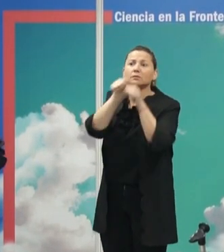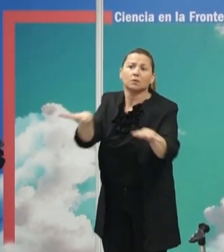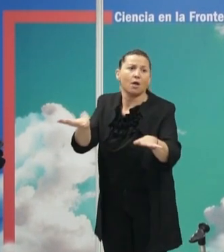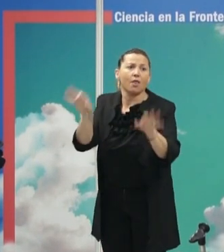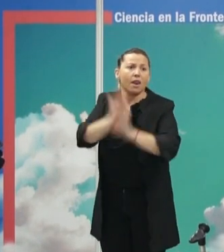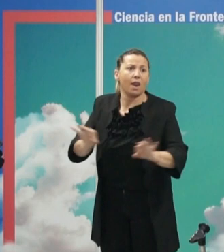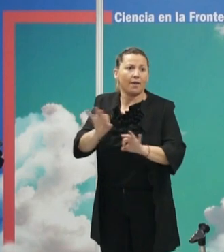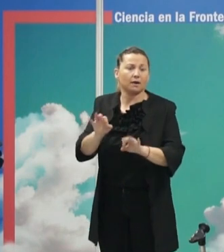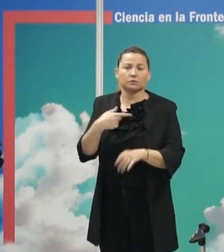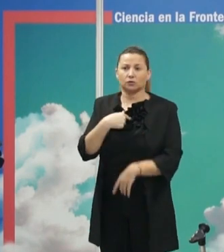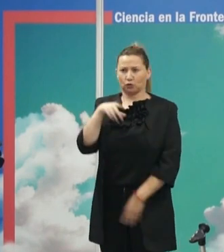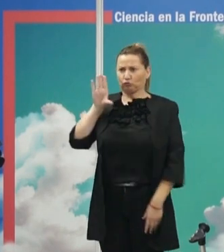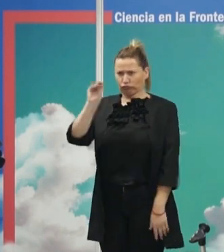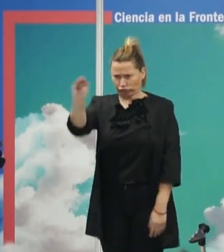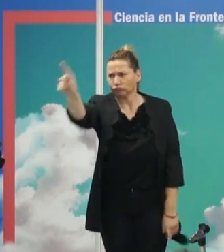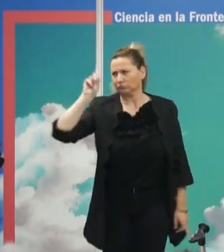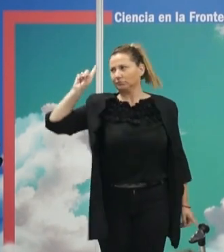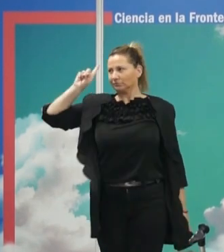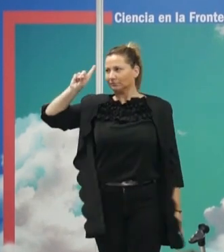principio estoy echando una conca que no veas